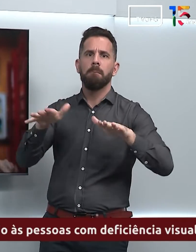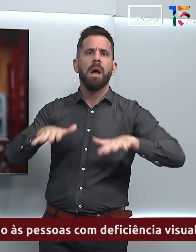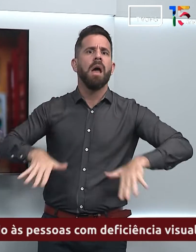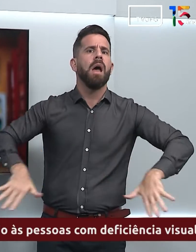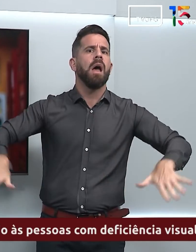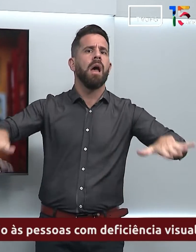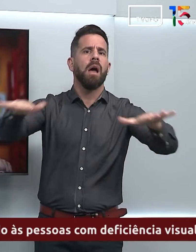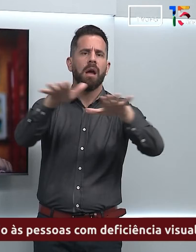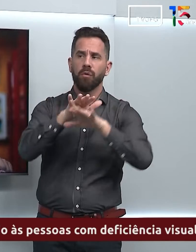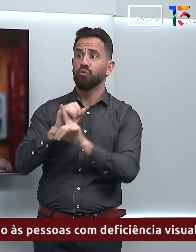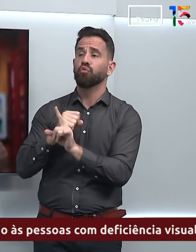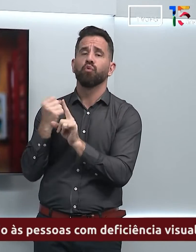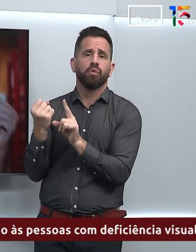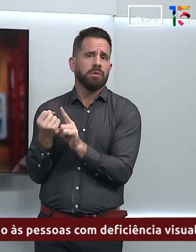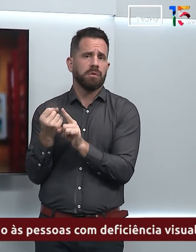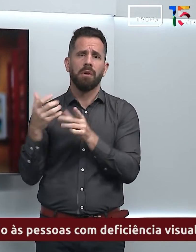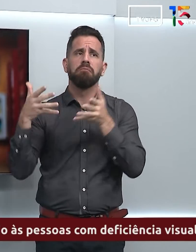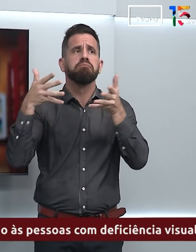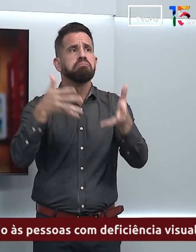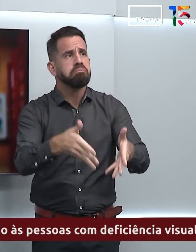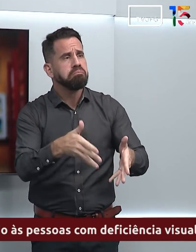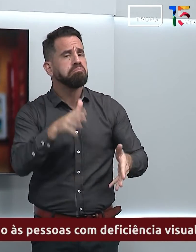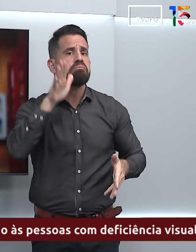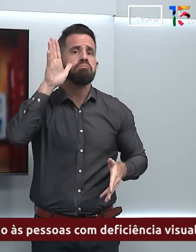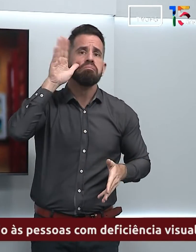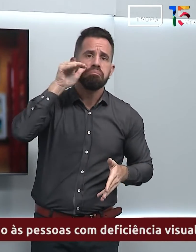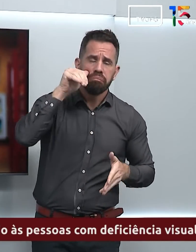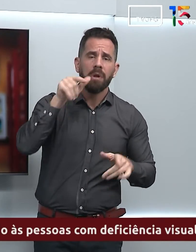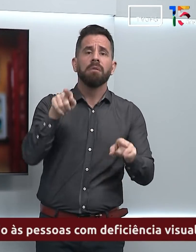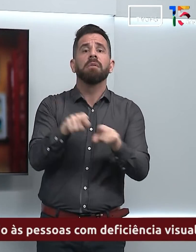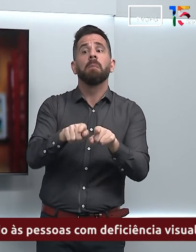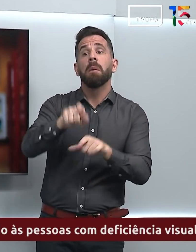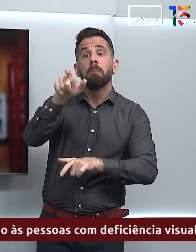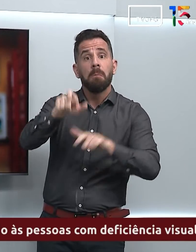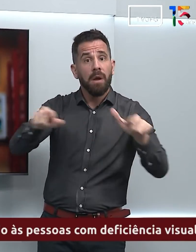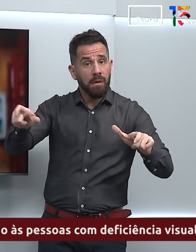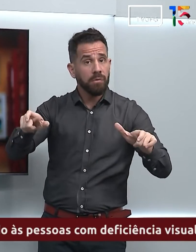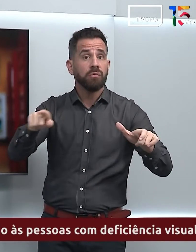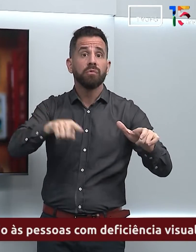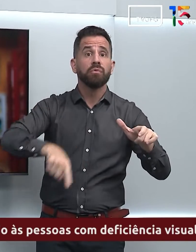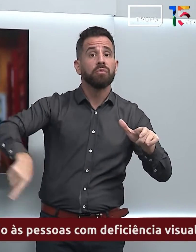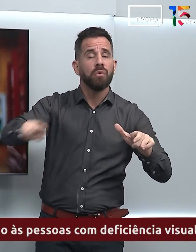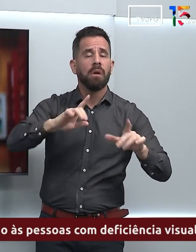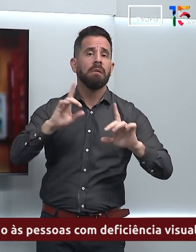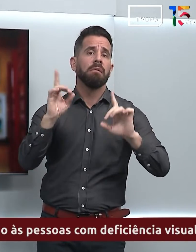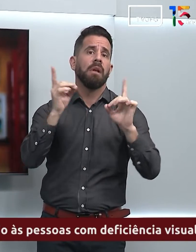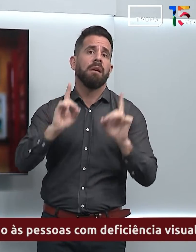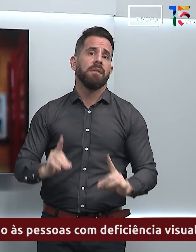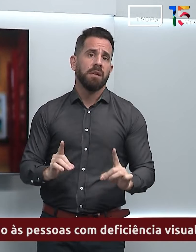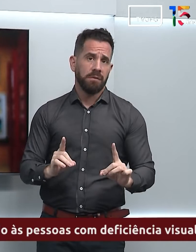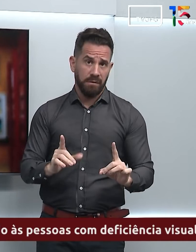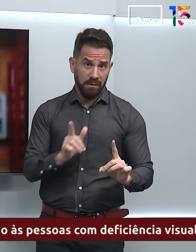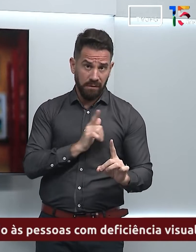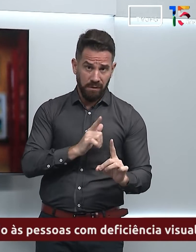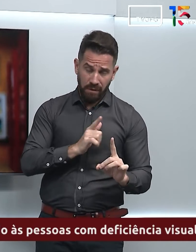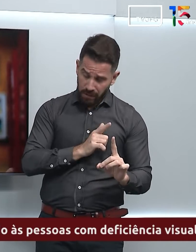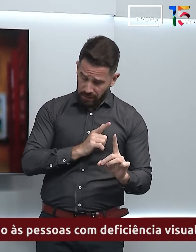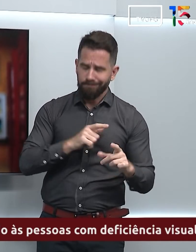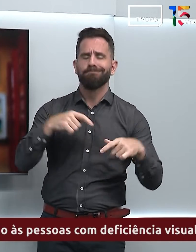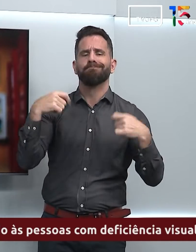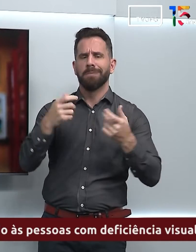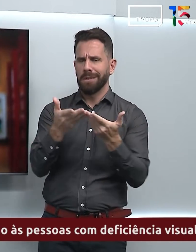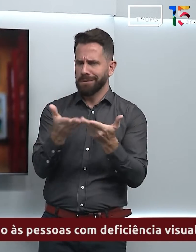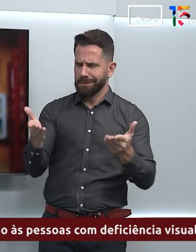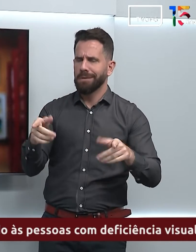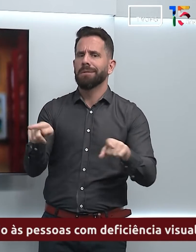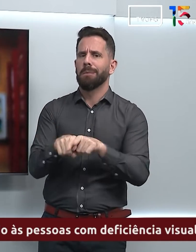demandas sociais. Entre elas, as pessoas que apresentam qualquer tipo de deficiência que precisa